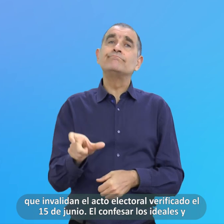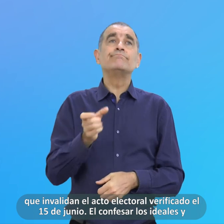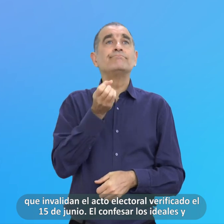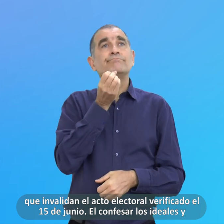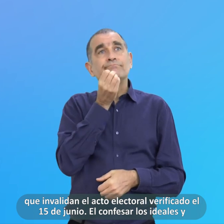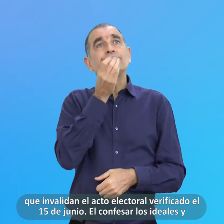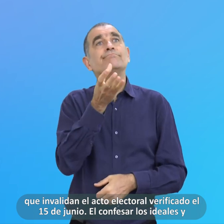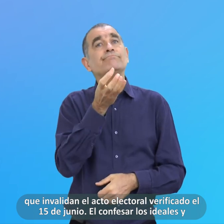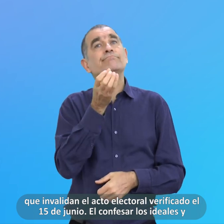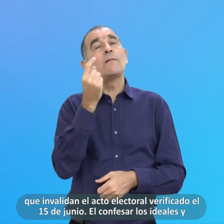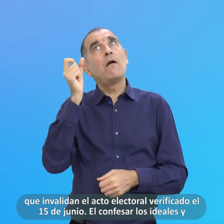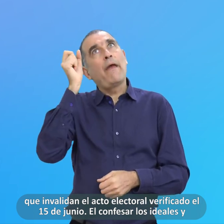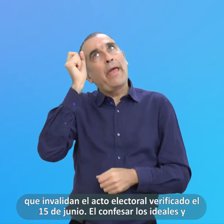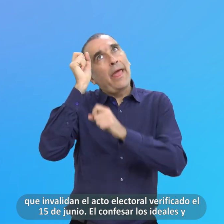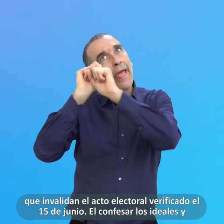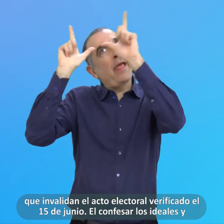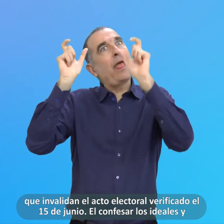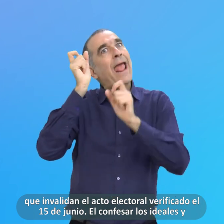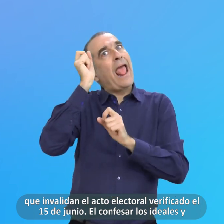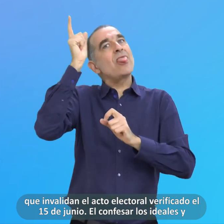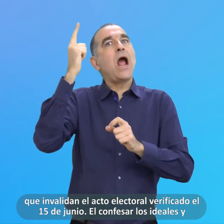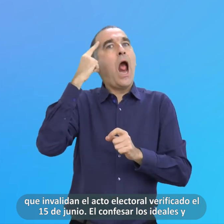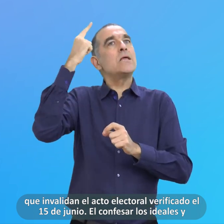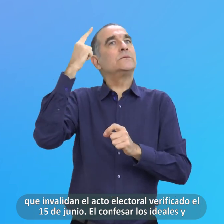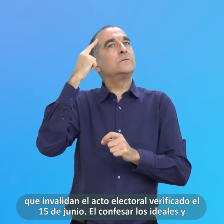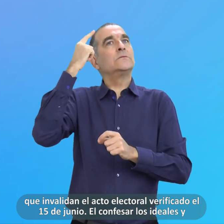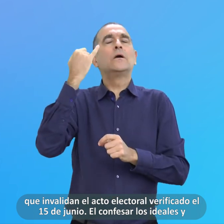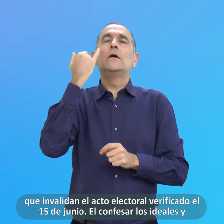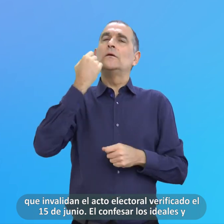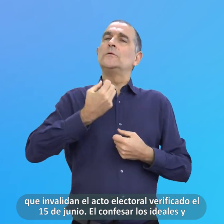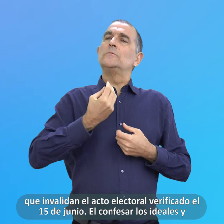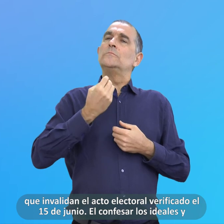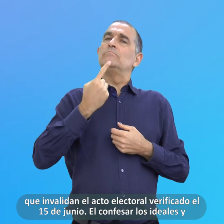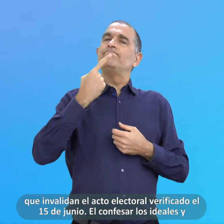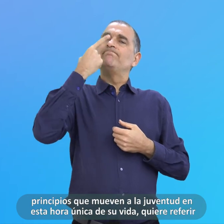El Confesar Los Ideales Y Principios